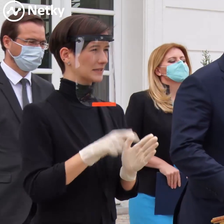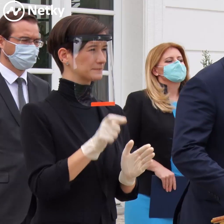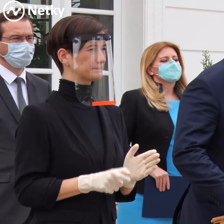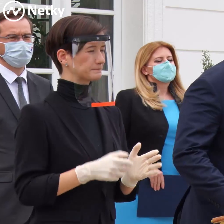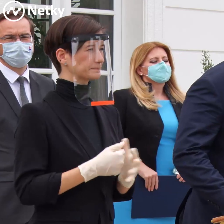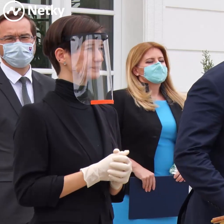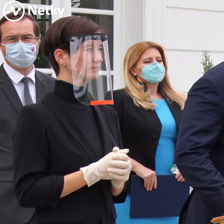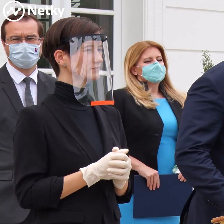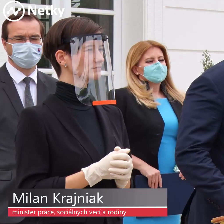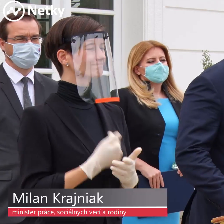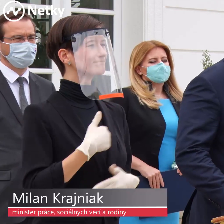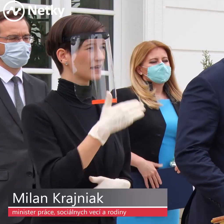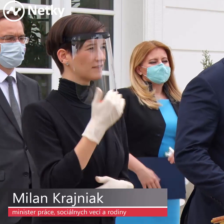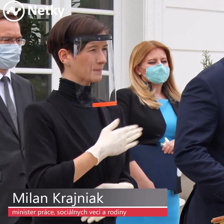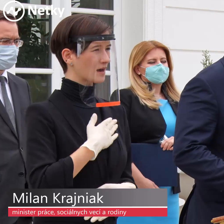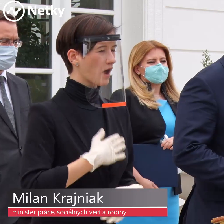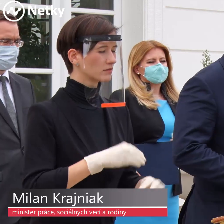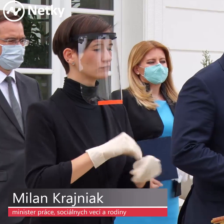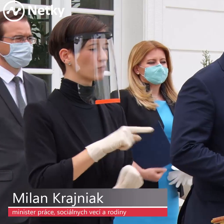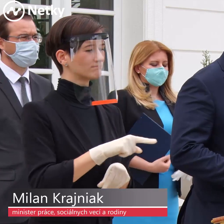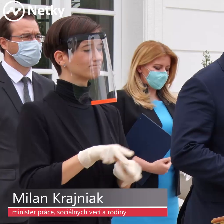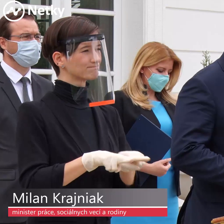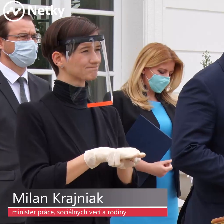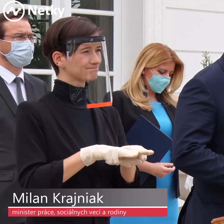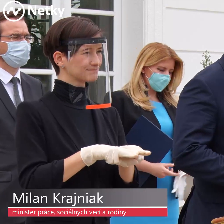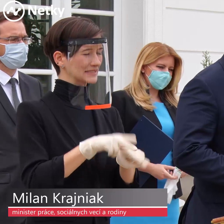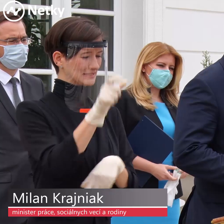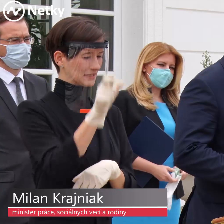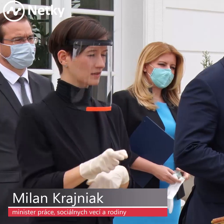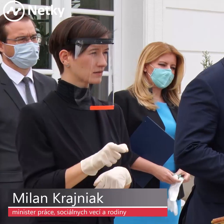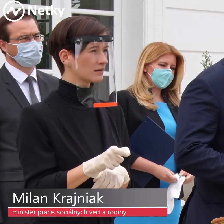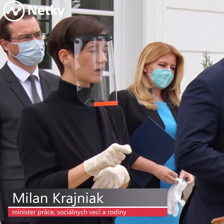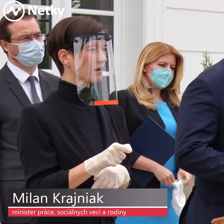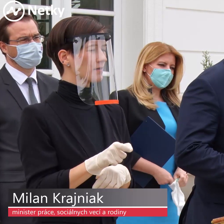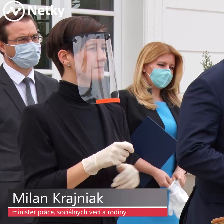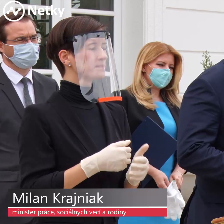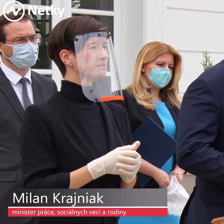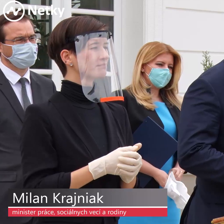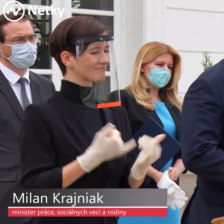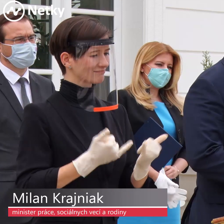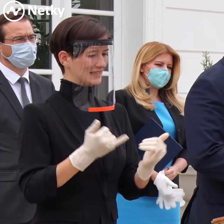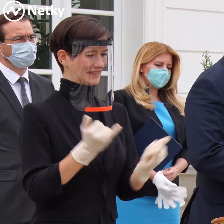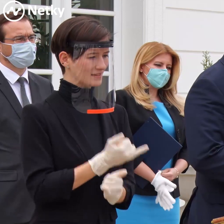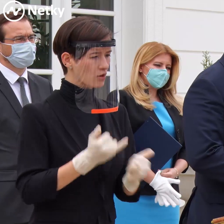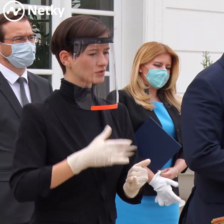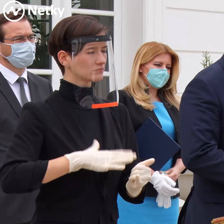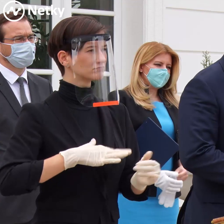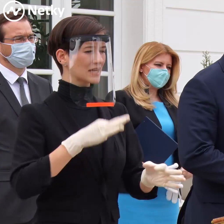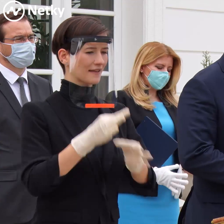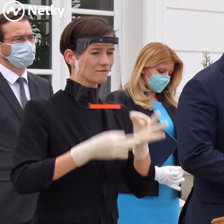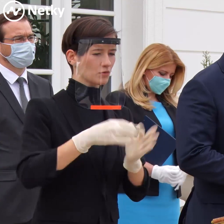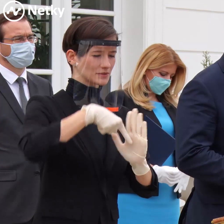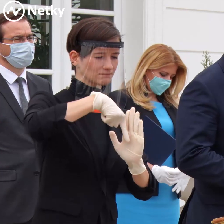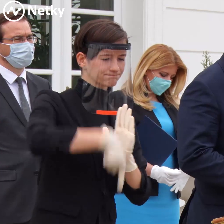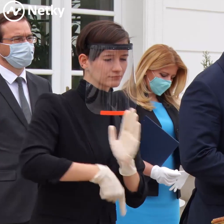Som veľmi rád, že pani prezidentka sa chcela dopodrobna informovať o tom, aké